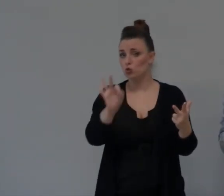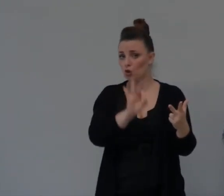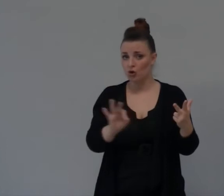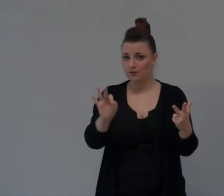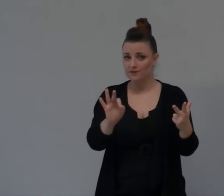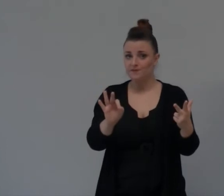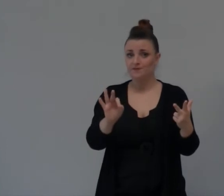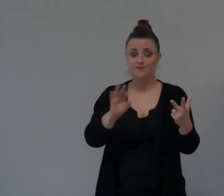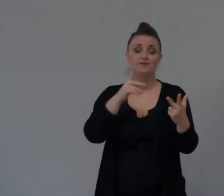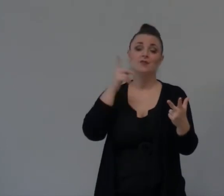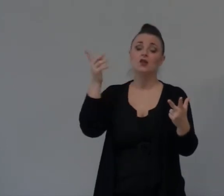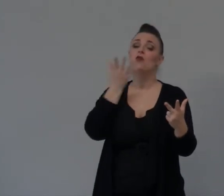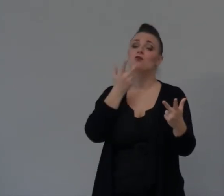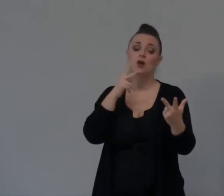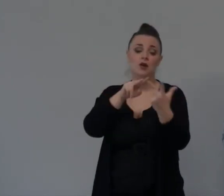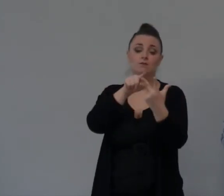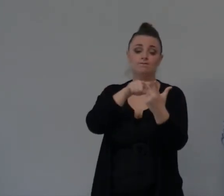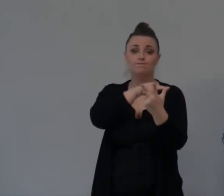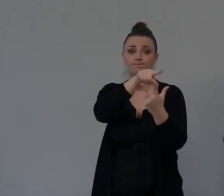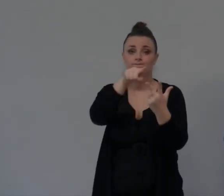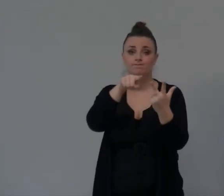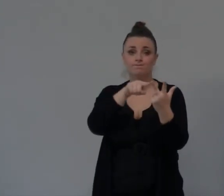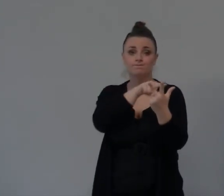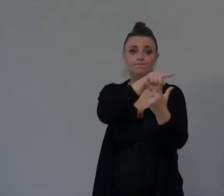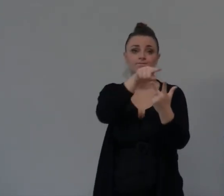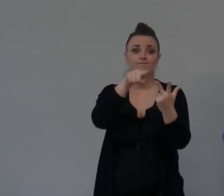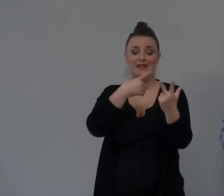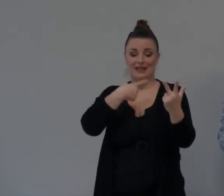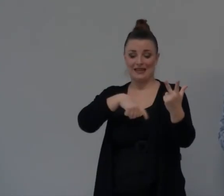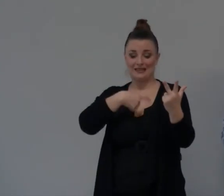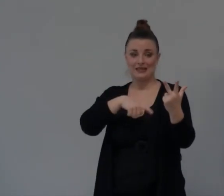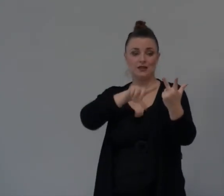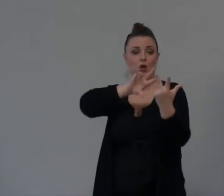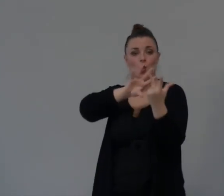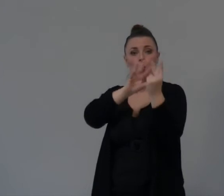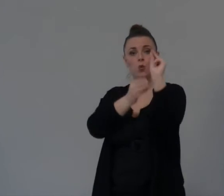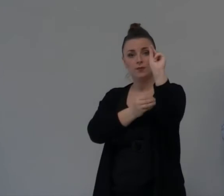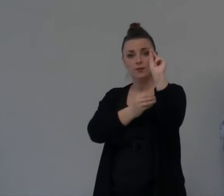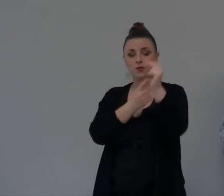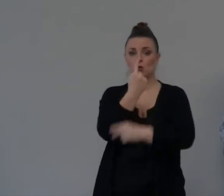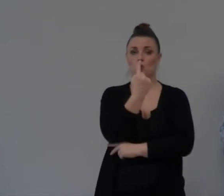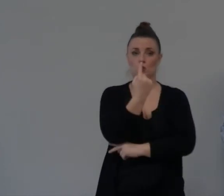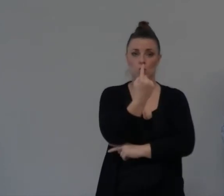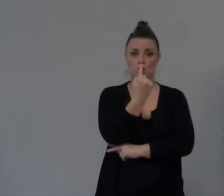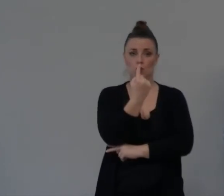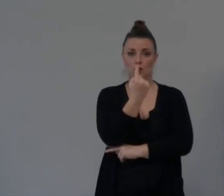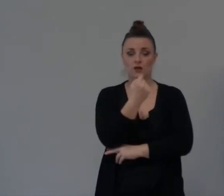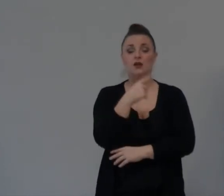Tu Dio Vuole Che Tu Abbia Queste Caratteristiche Assieme Dio Vuole Che Tu Abbia Fede